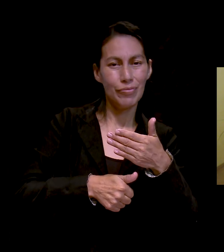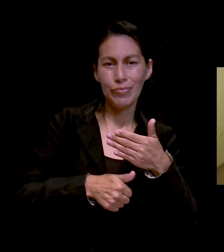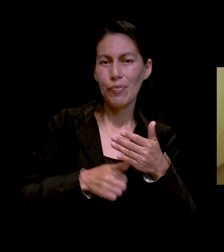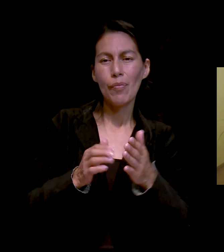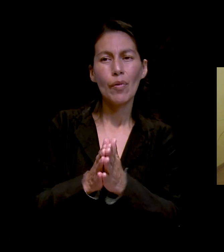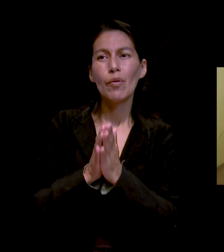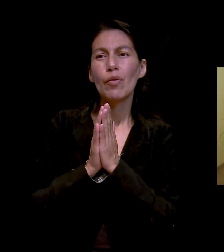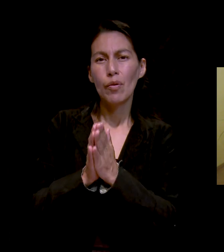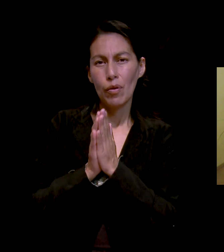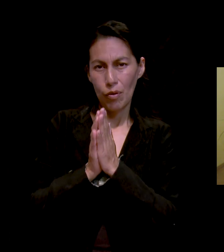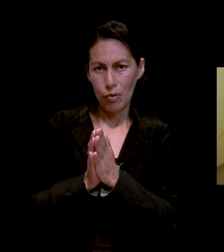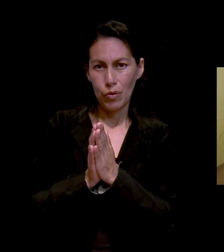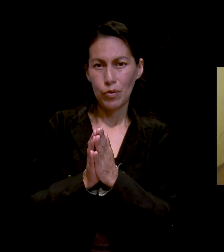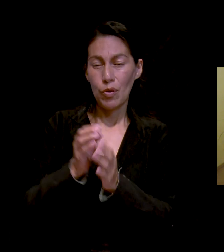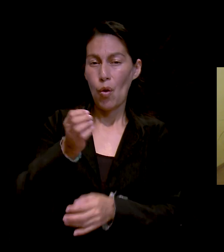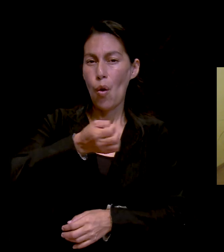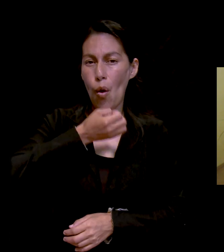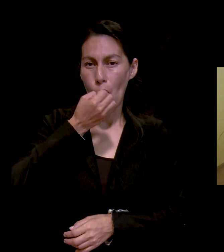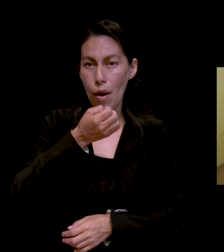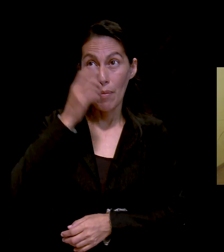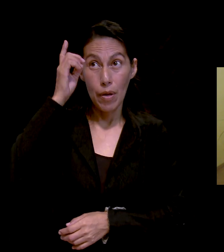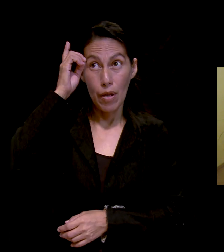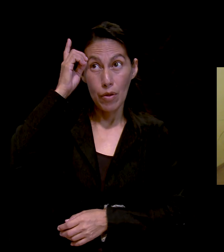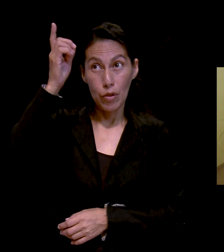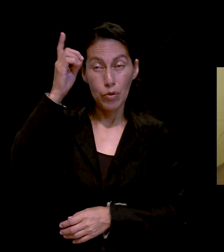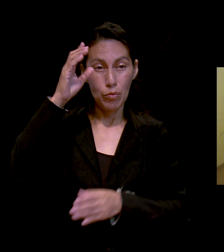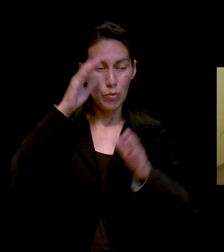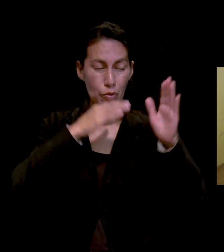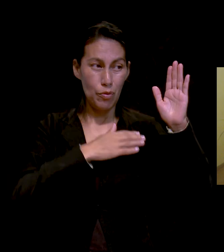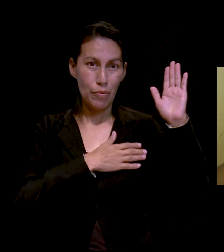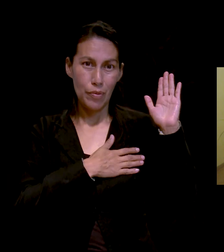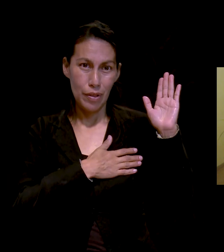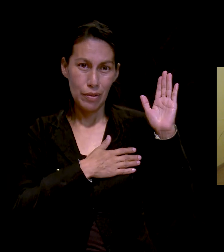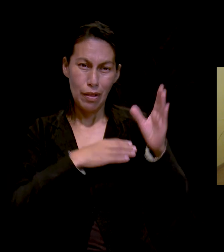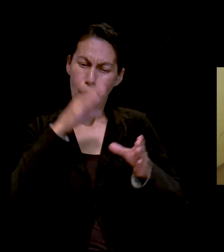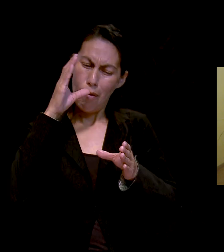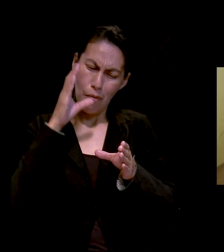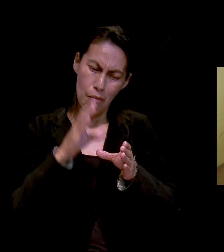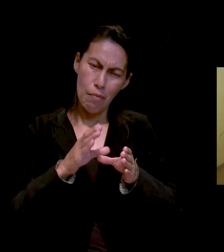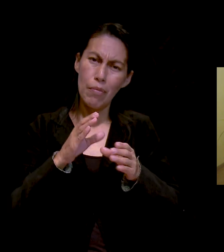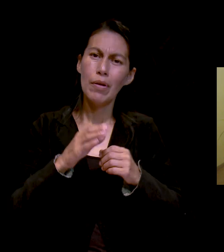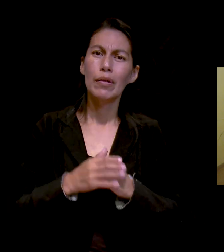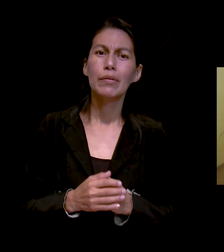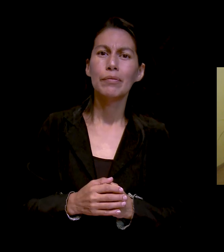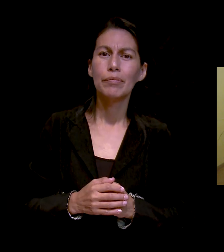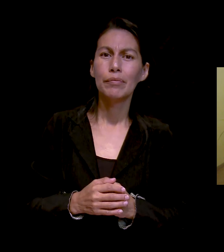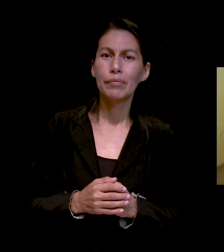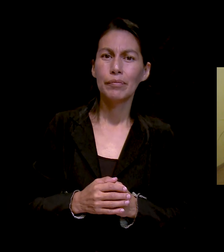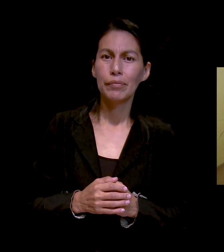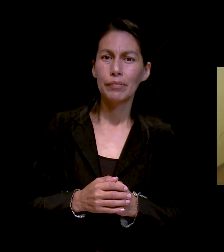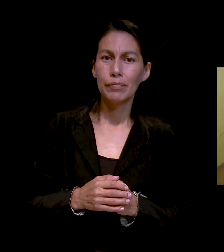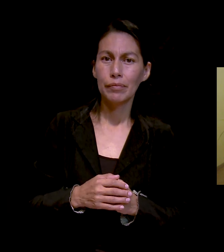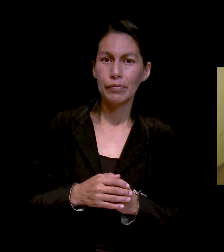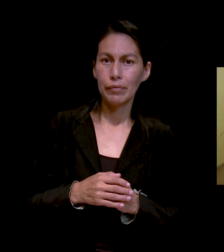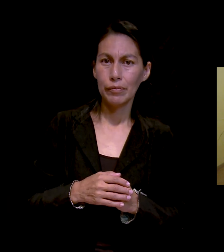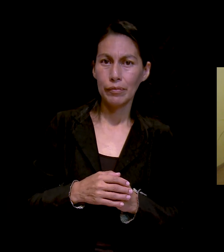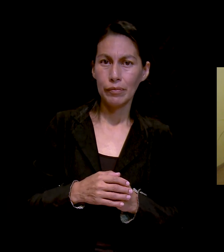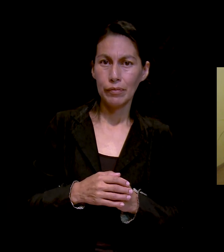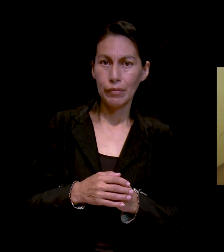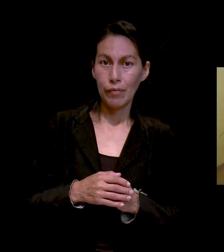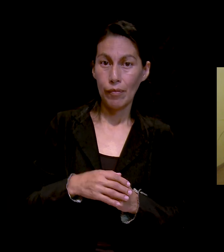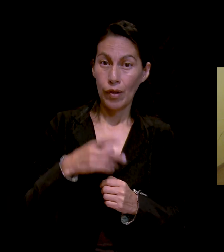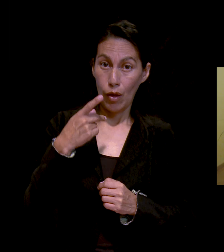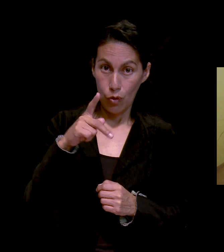promesa de que tus hijos puedan ser, puedan estar en el